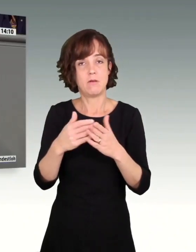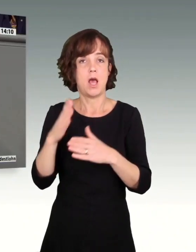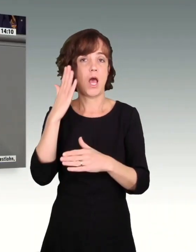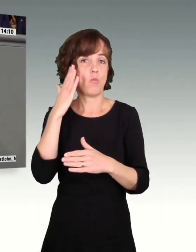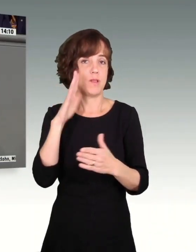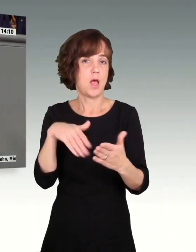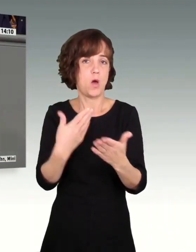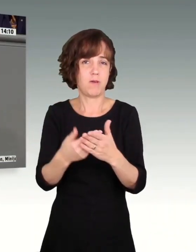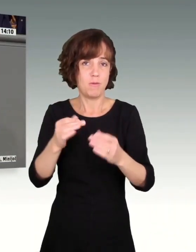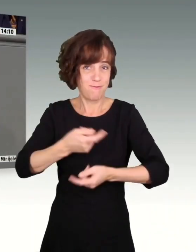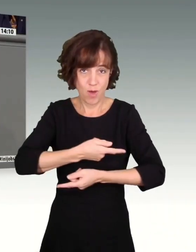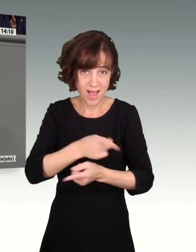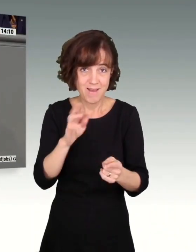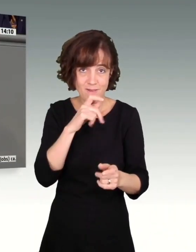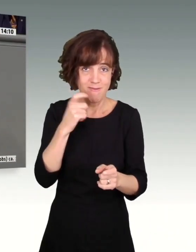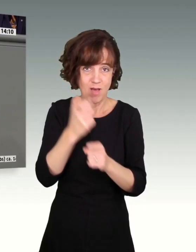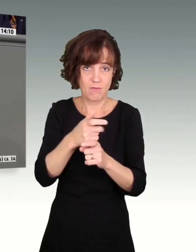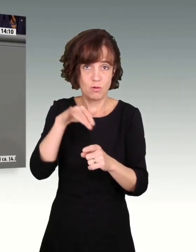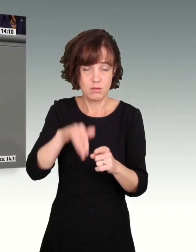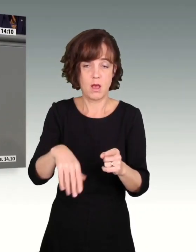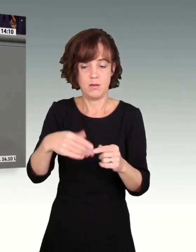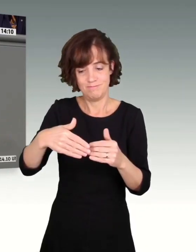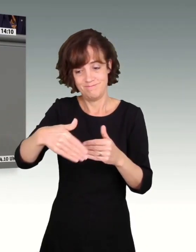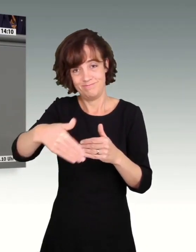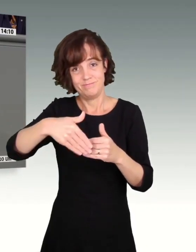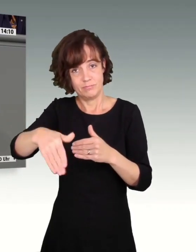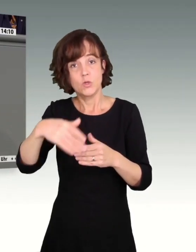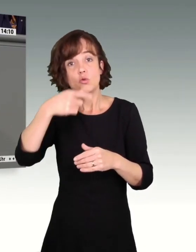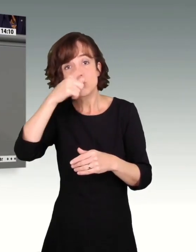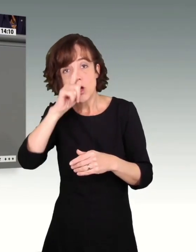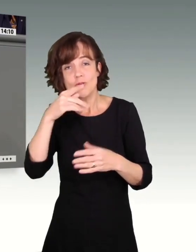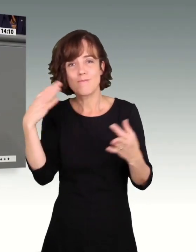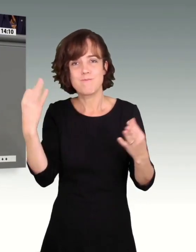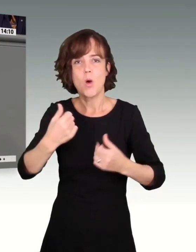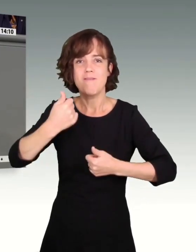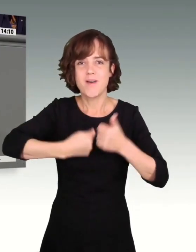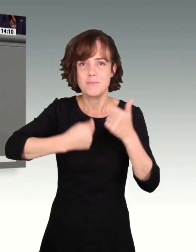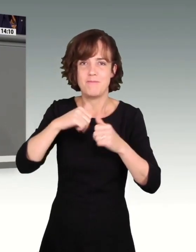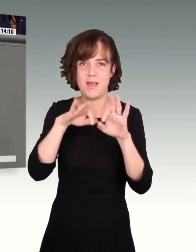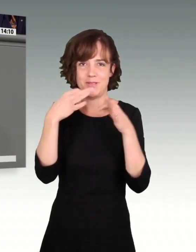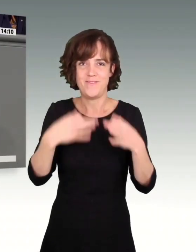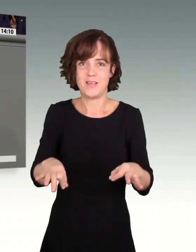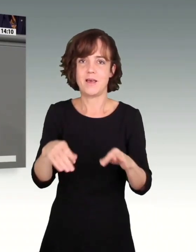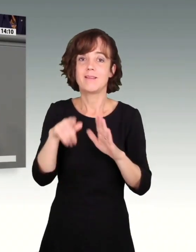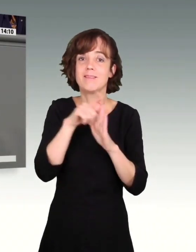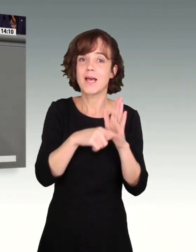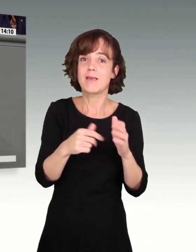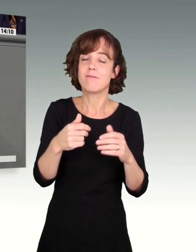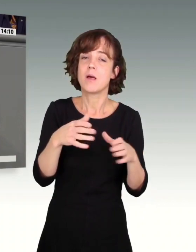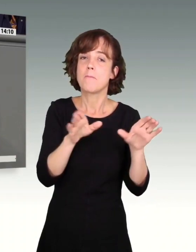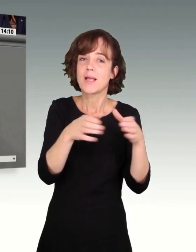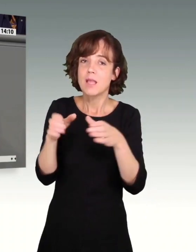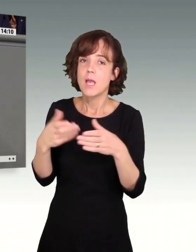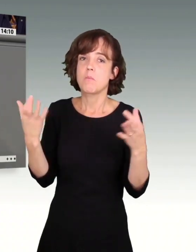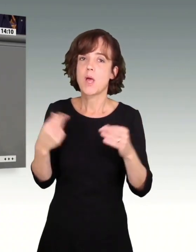Hauptaufgabe für alle, die Verantwortung in der Politik haben in den nächsten Jahren. Deutschland braucht Wettbewerbsfähigkeit. Die Tarifparteien brauchen